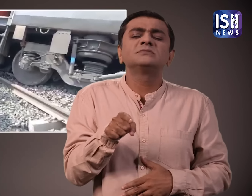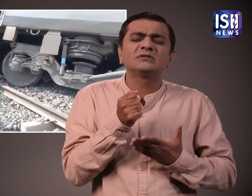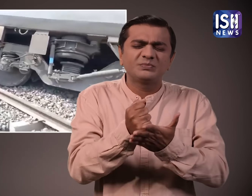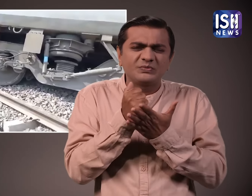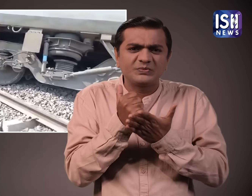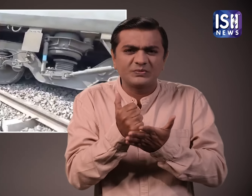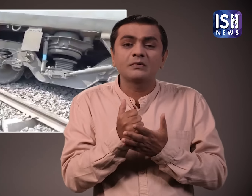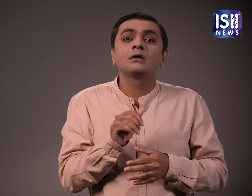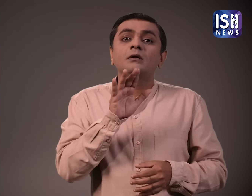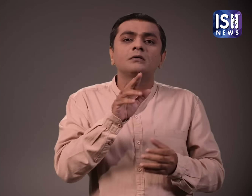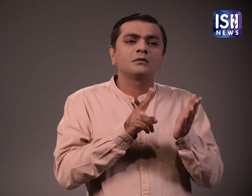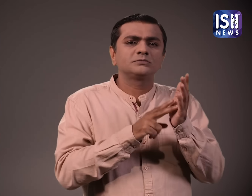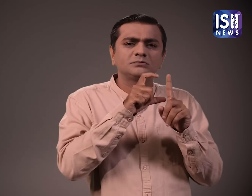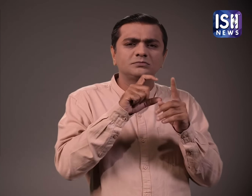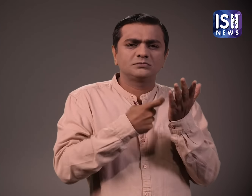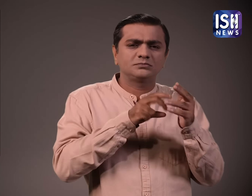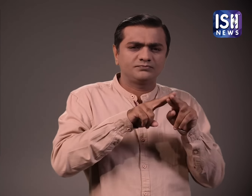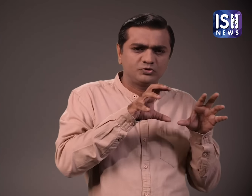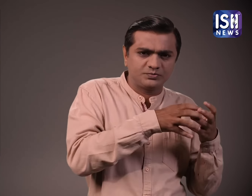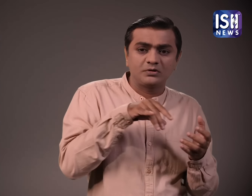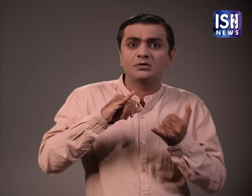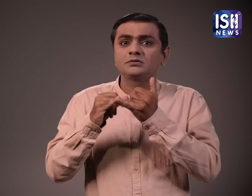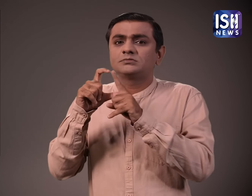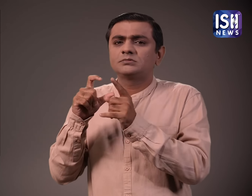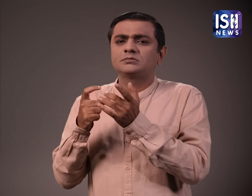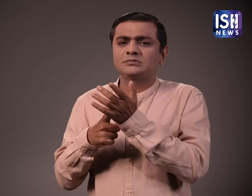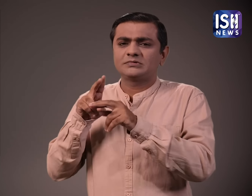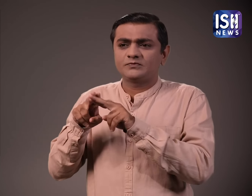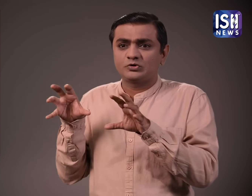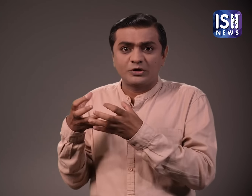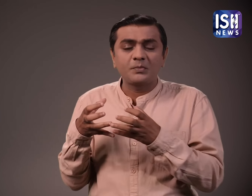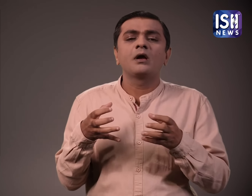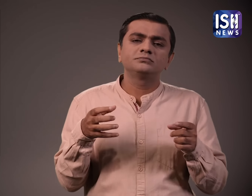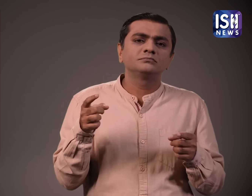था NDRF और SDRF दूनों यात्रियों की मदद के लिए आए